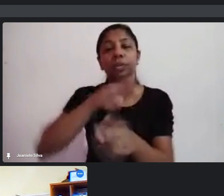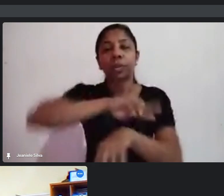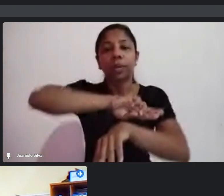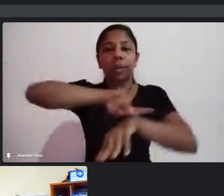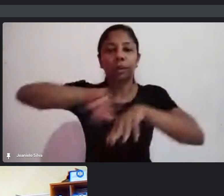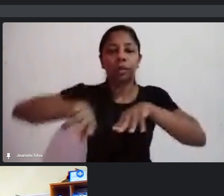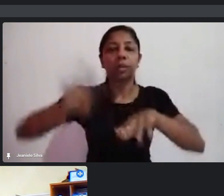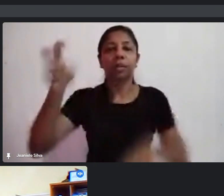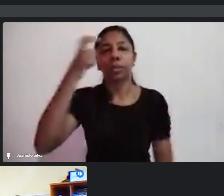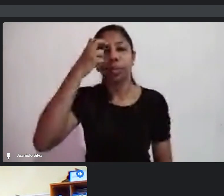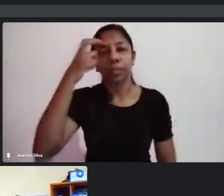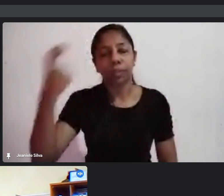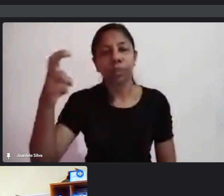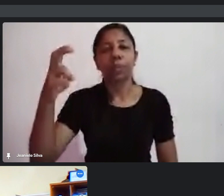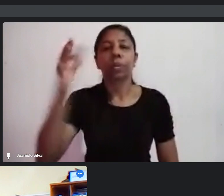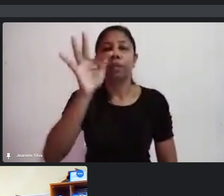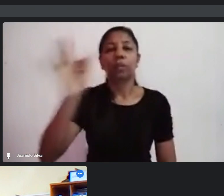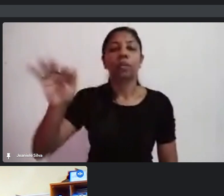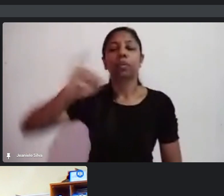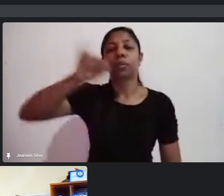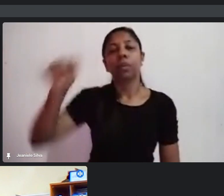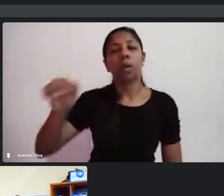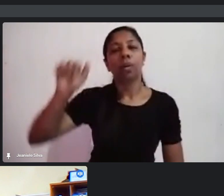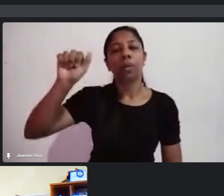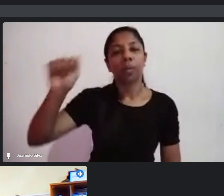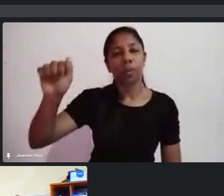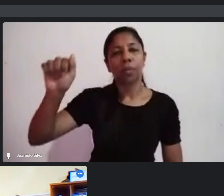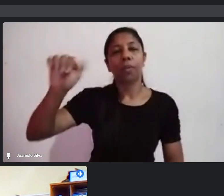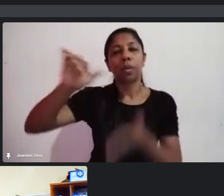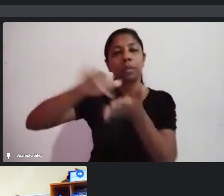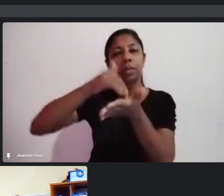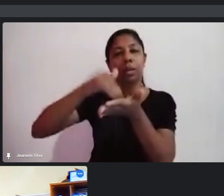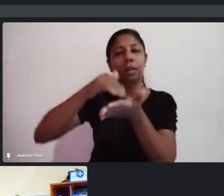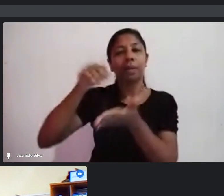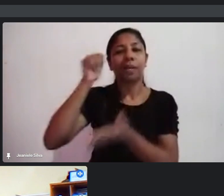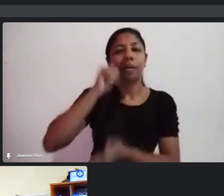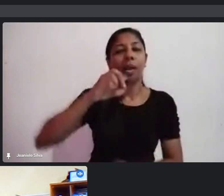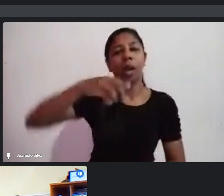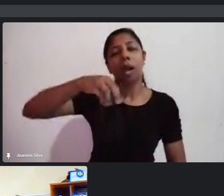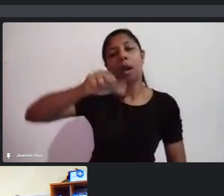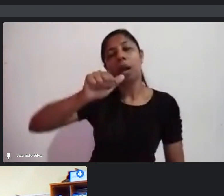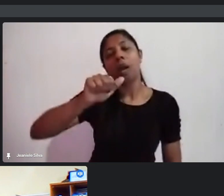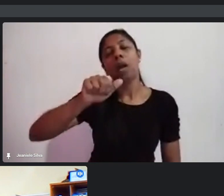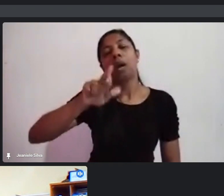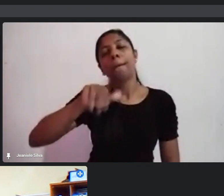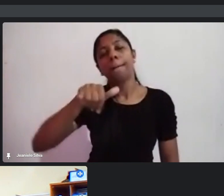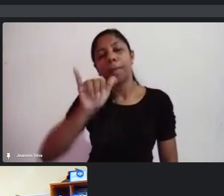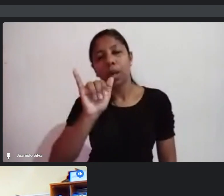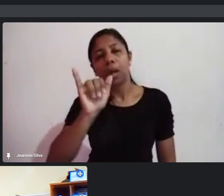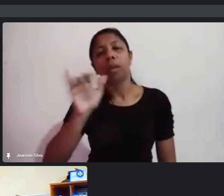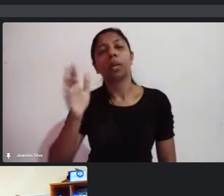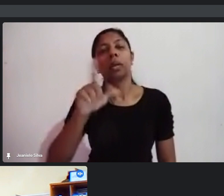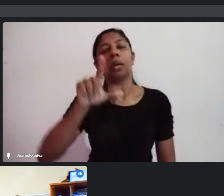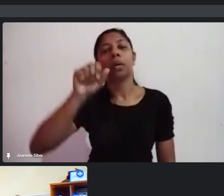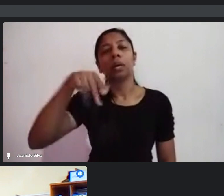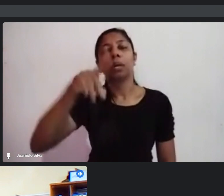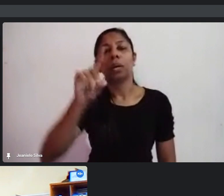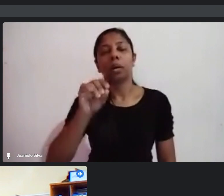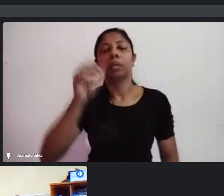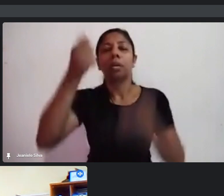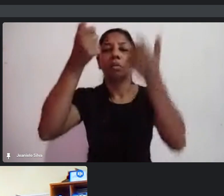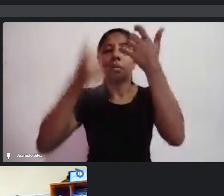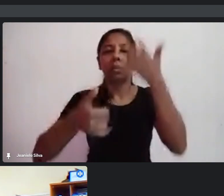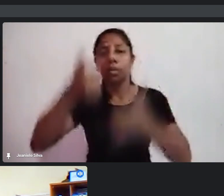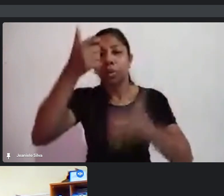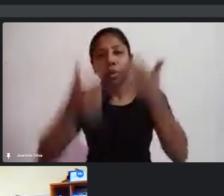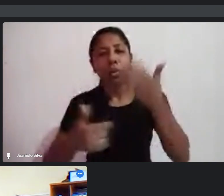da Fundação José Augusto, a secretária Marilane já trouxe para a gente alguns elementos e como se darão os processos